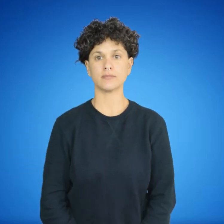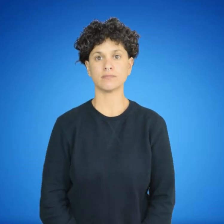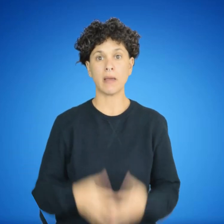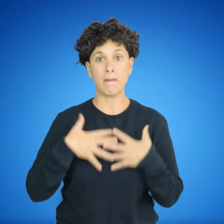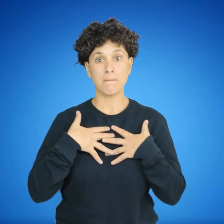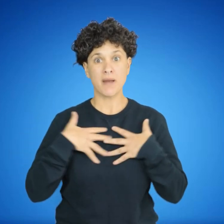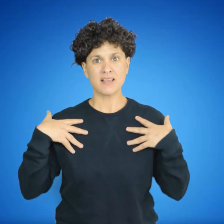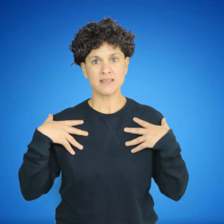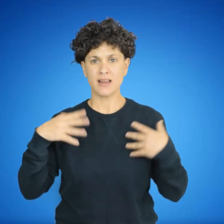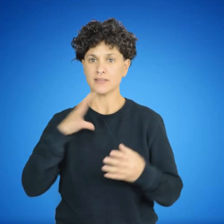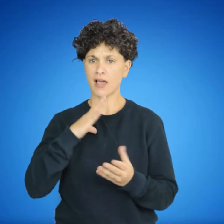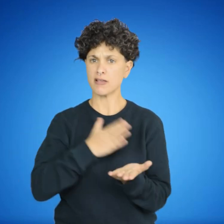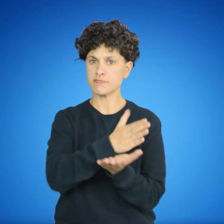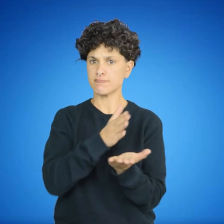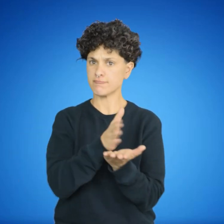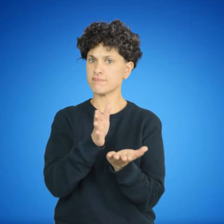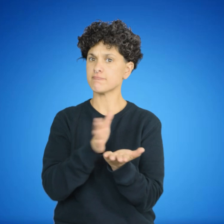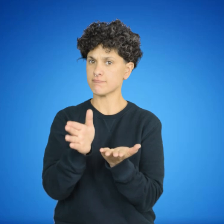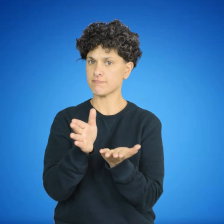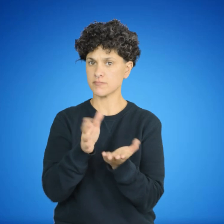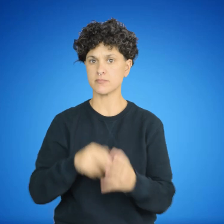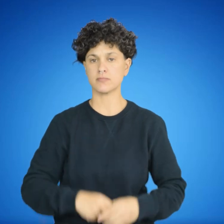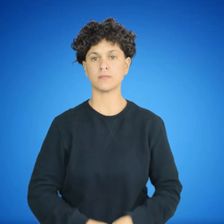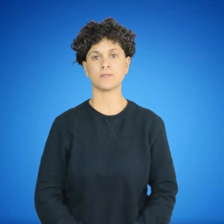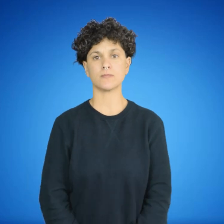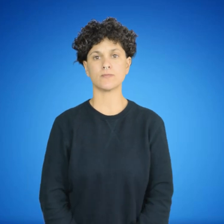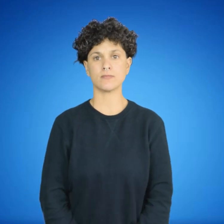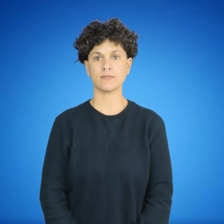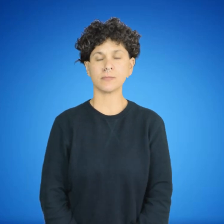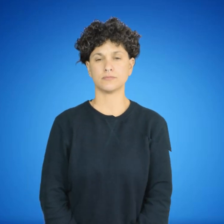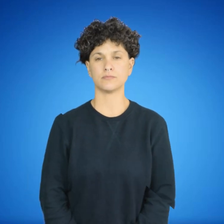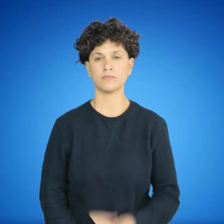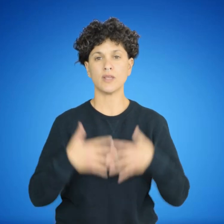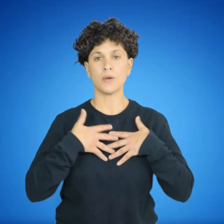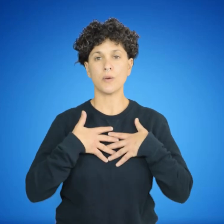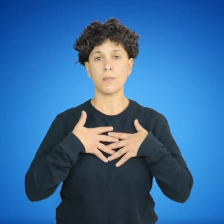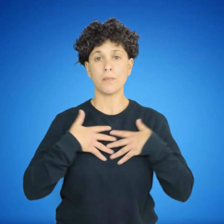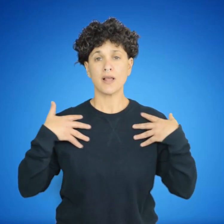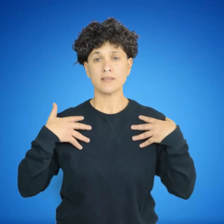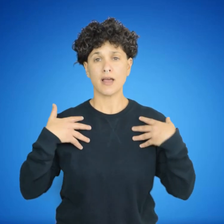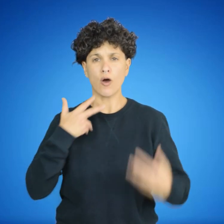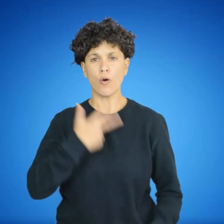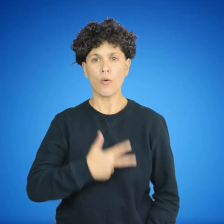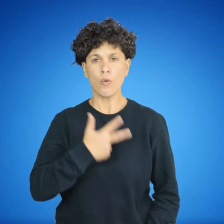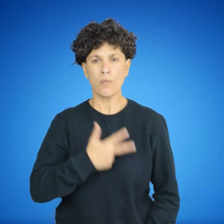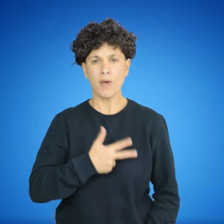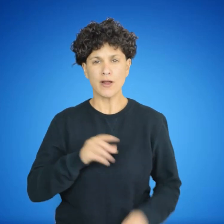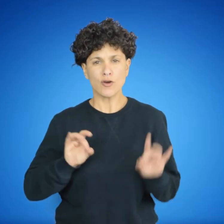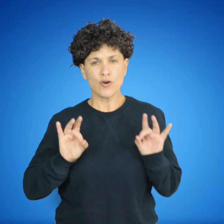Los naturales y necesarios, las necesidades físicas básicas, alimentarse, calmar la sed, el